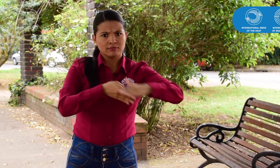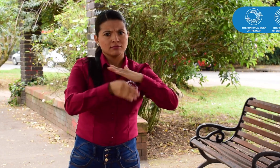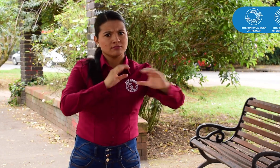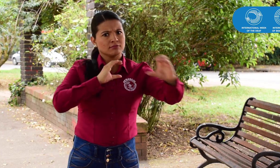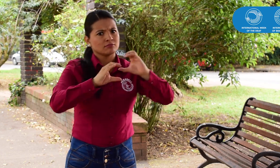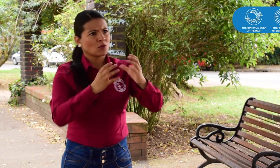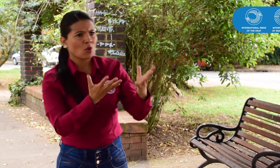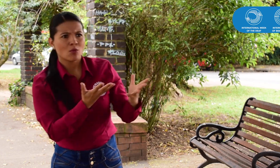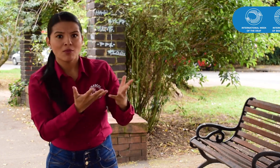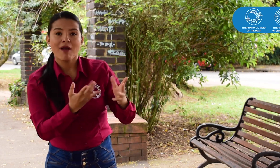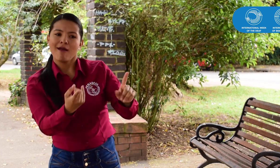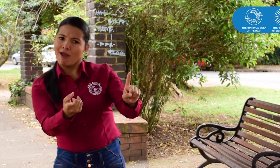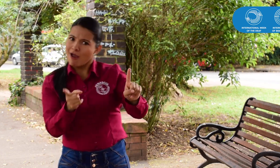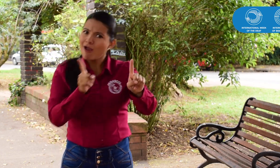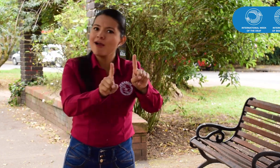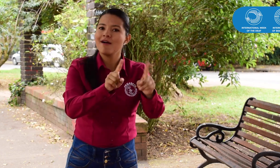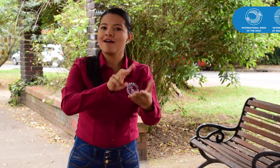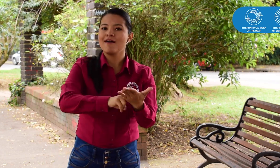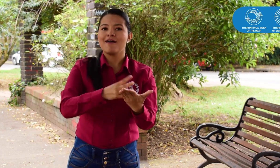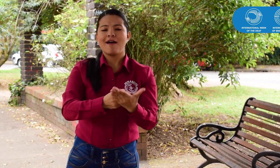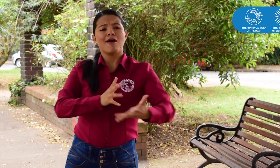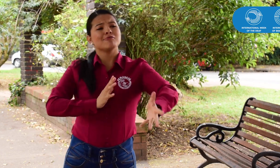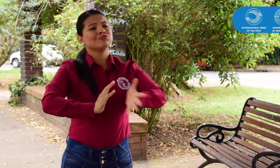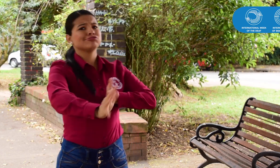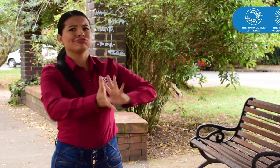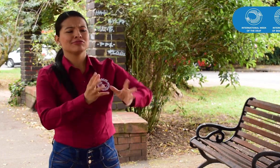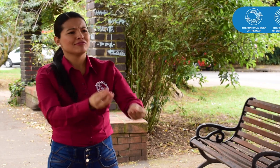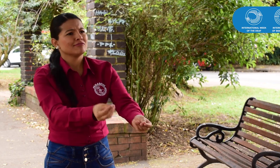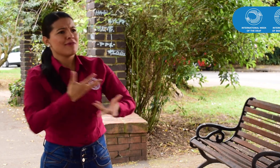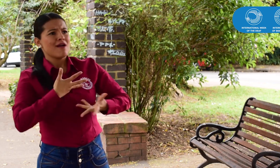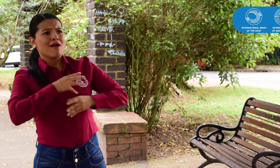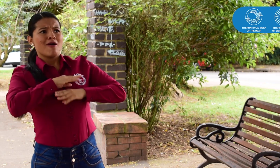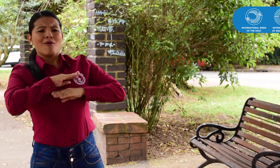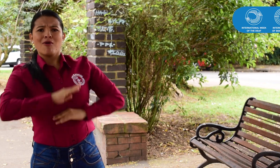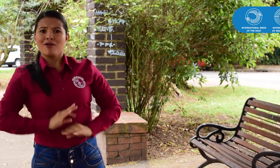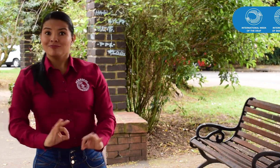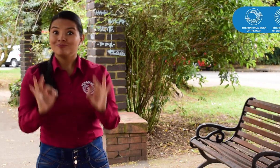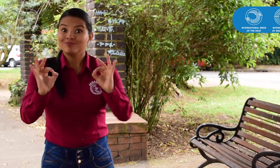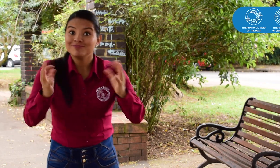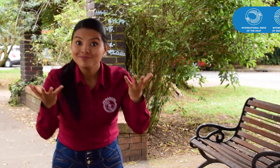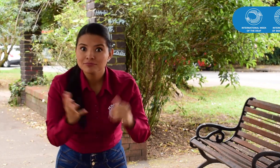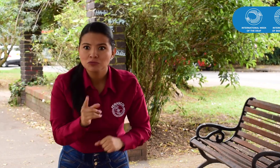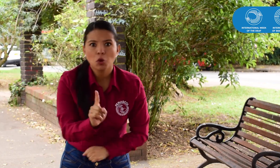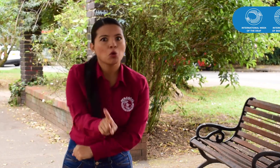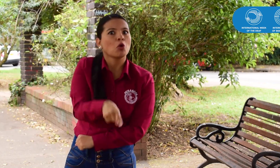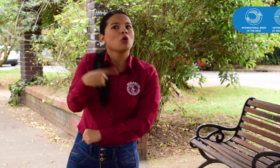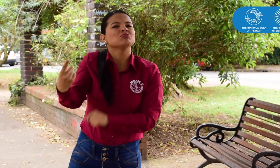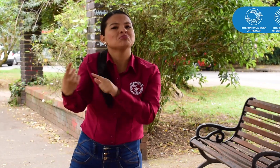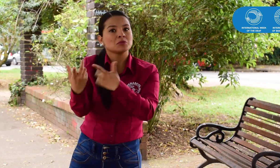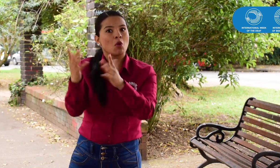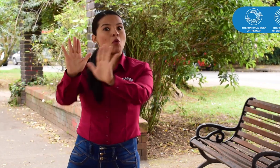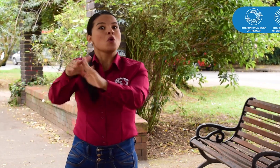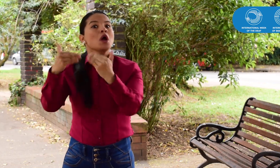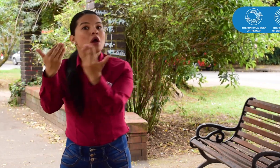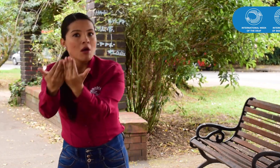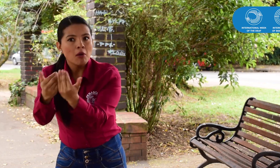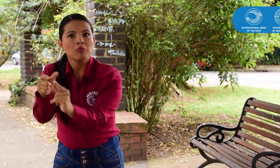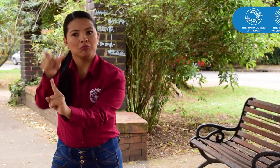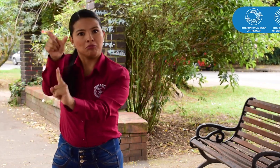También se cuenta con intérpretes de lengua de señas para estar tranquilos y bien con la información. Igualmente en los colegios se cuenta